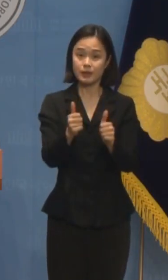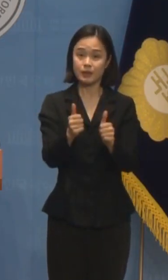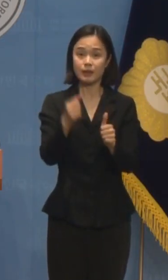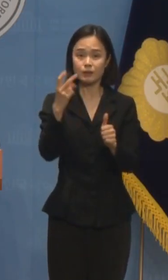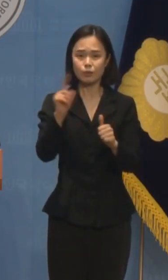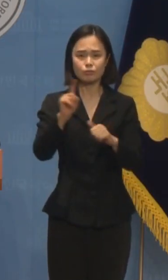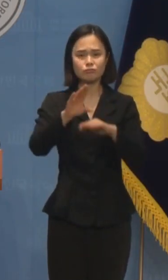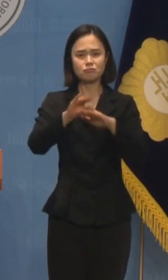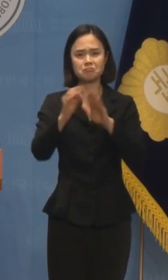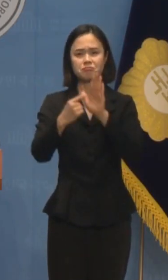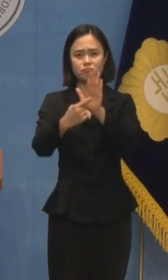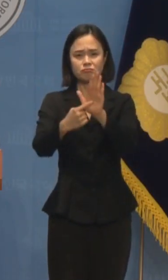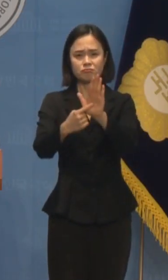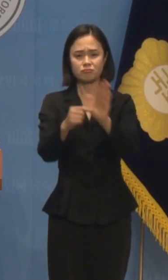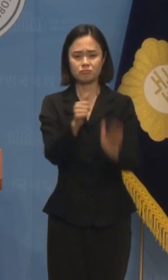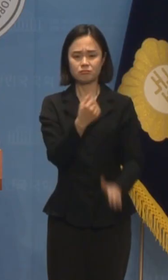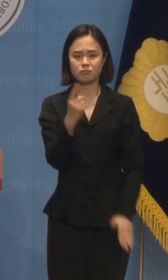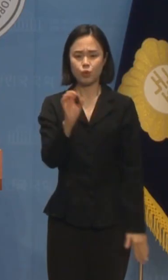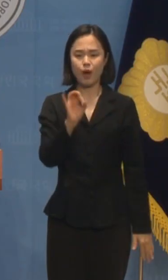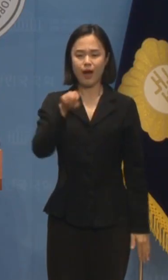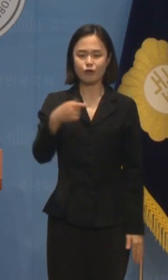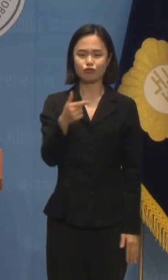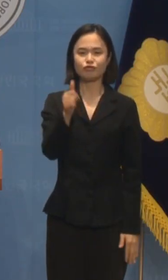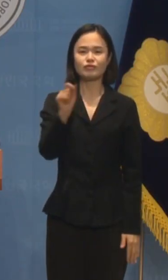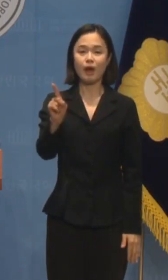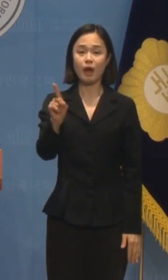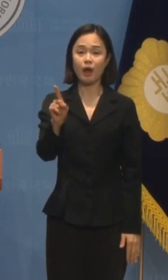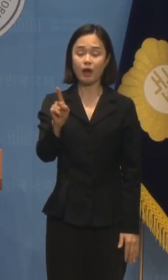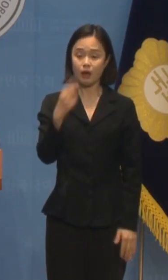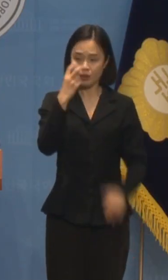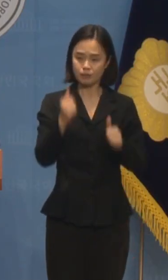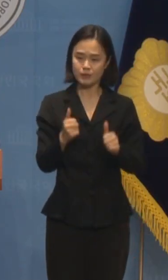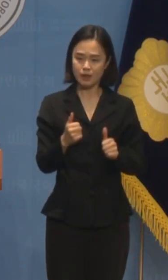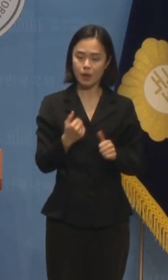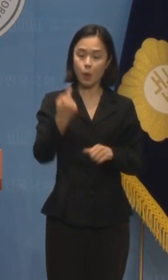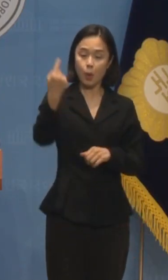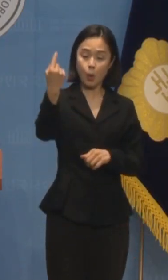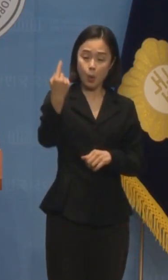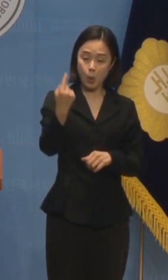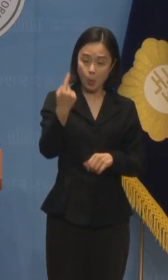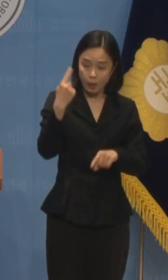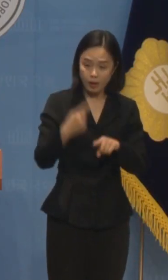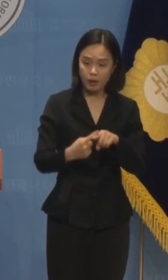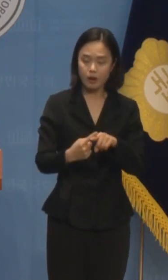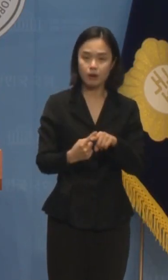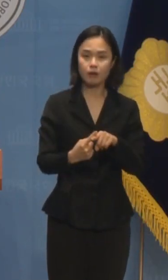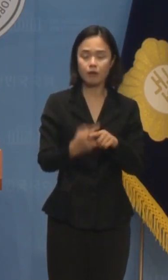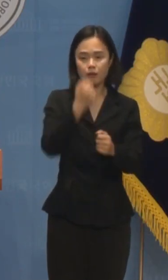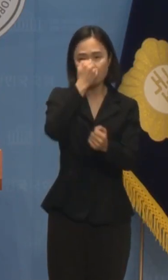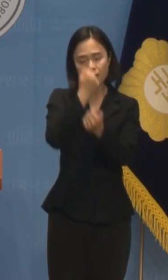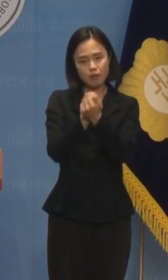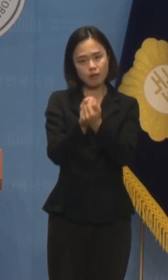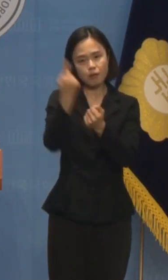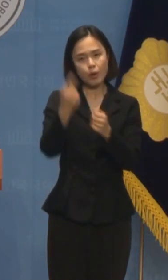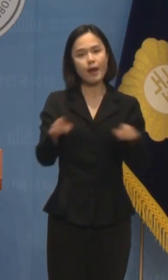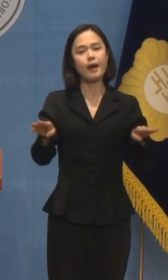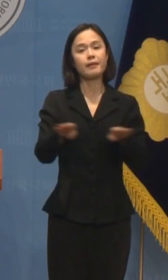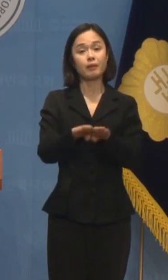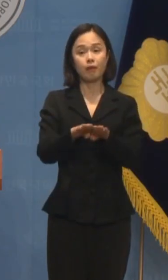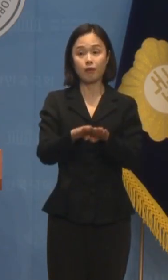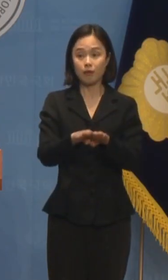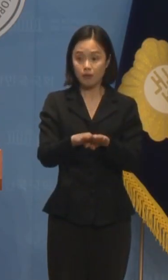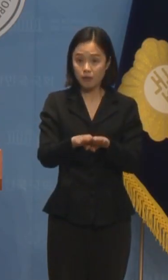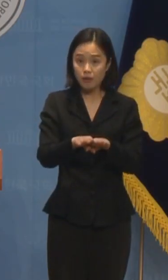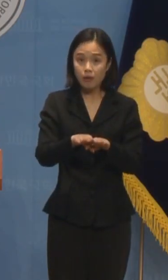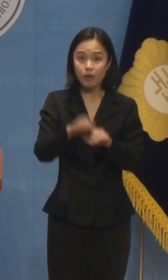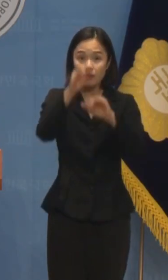타이틀로 황운하가 출석한다고 했다가 일방적으로 불출석했다며 허위의 사실을 유포하며 체포영장